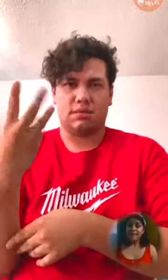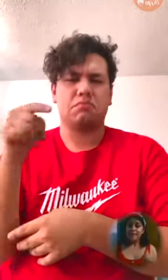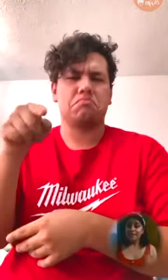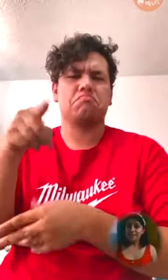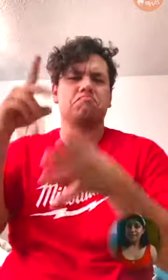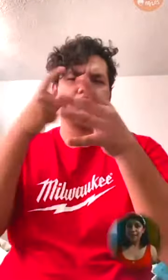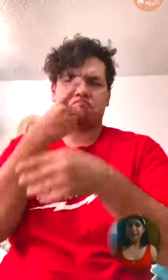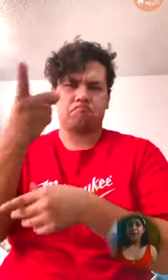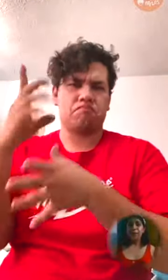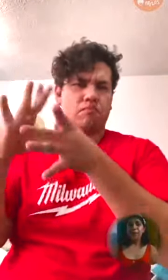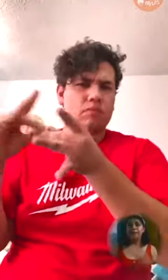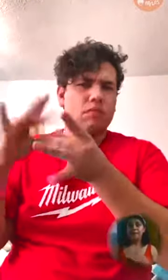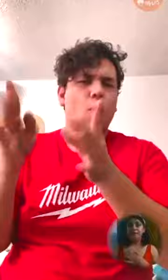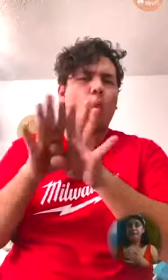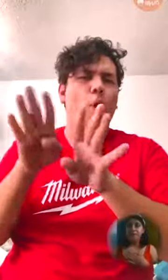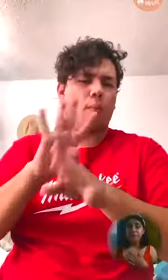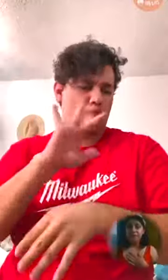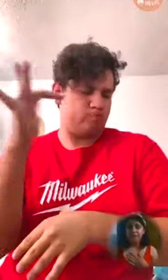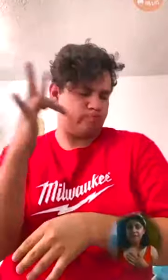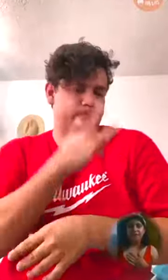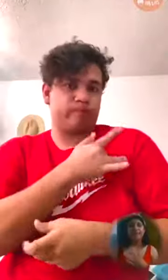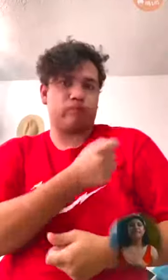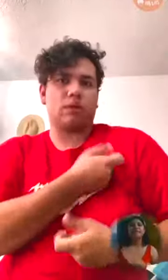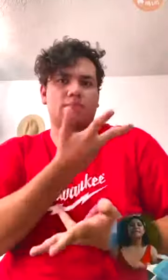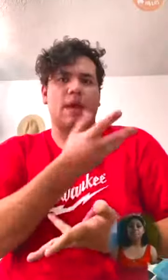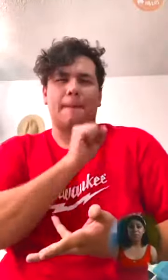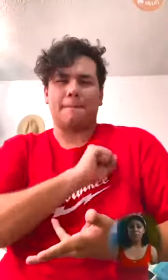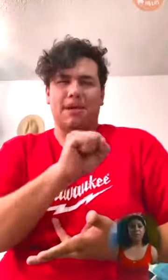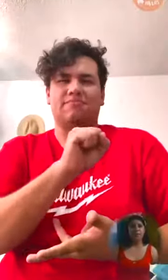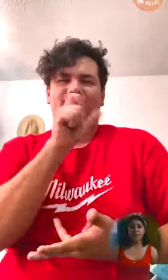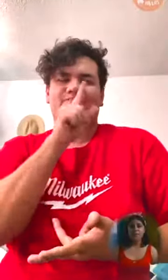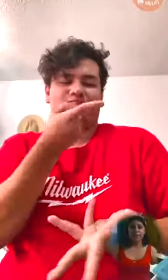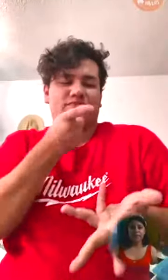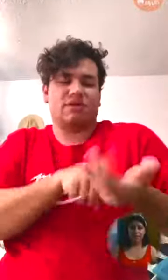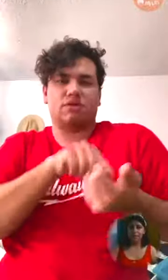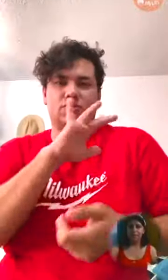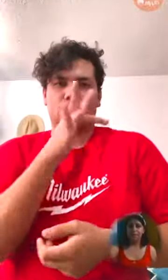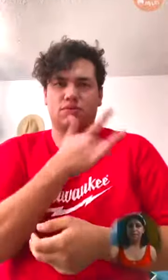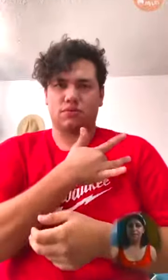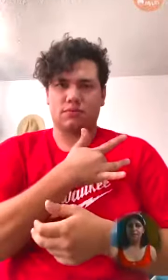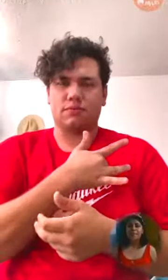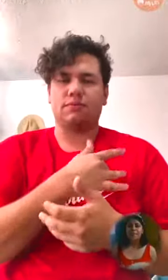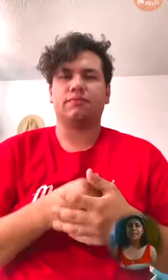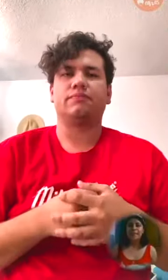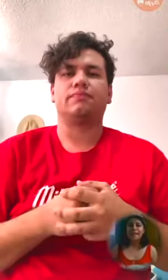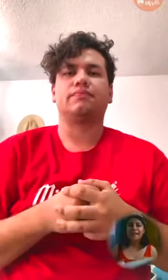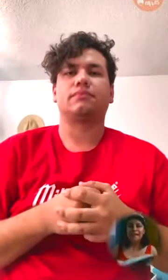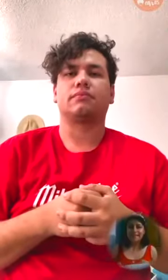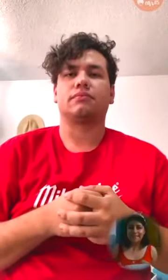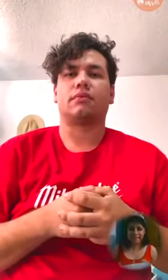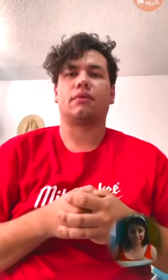menciona cómo es que de nuestro corazón sale todo lo malo. Vamos a leerlo. Dice así.